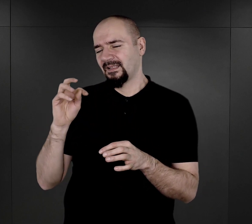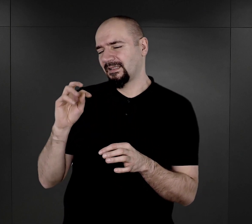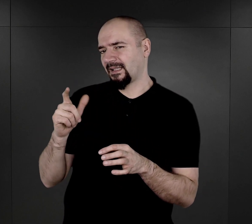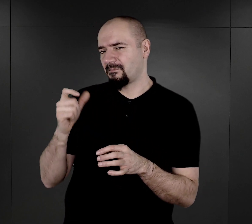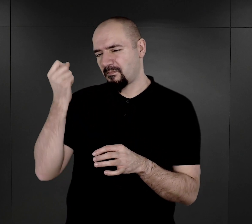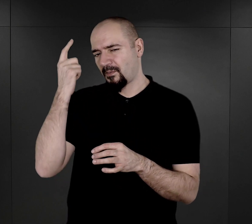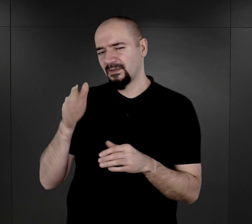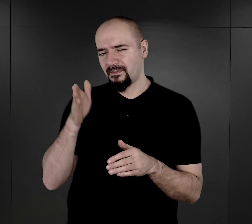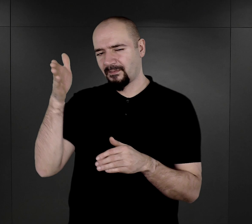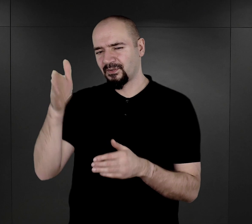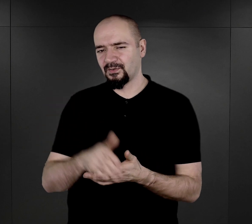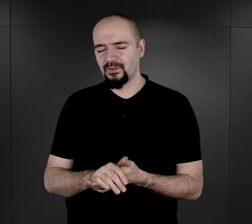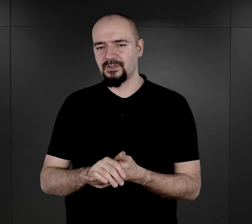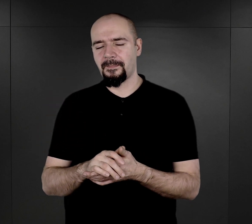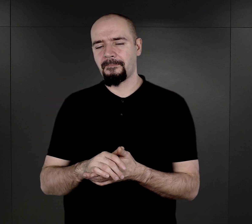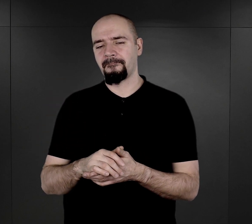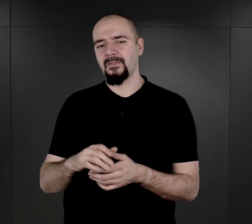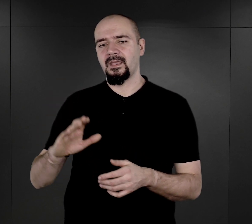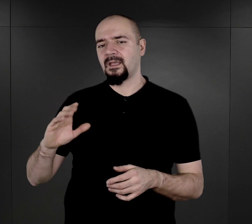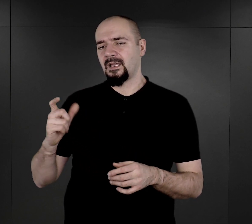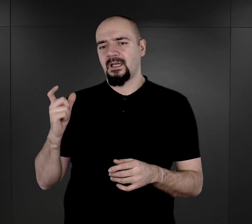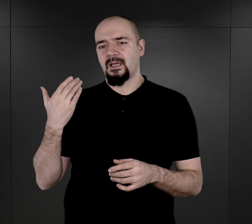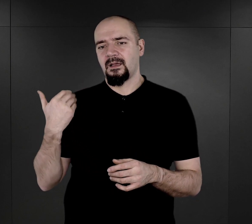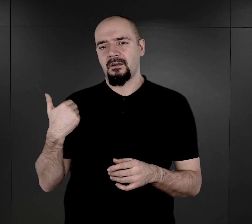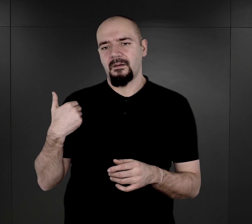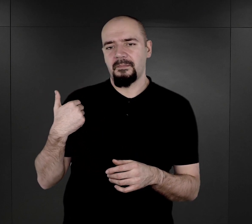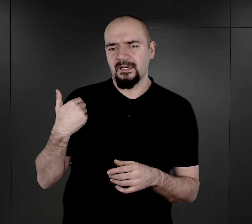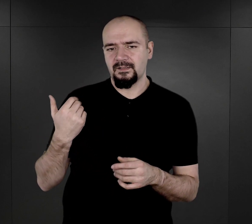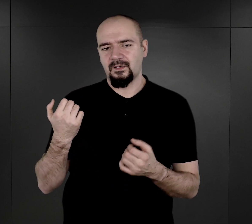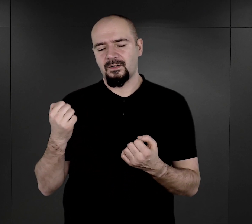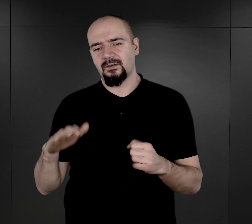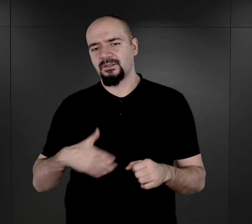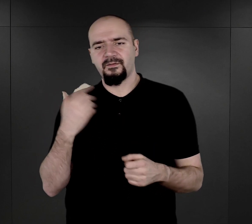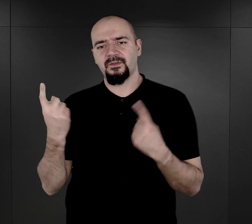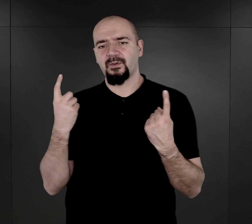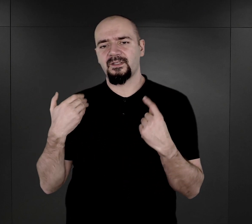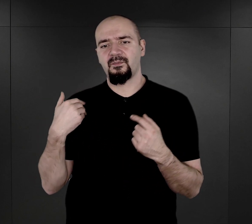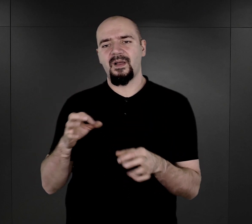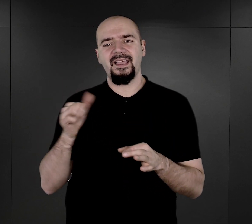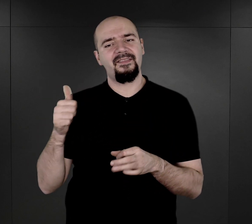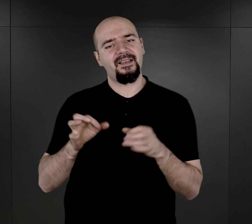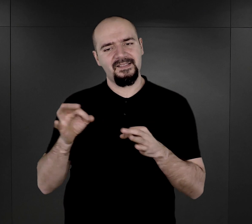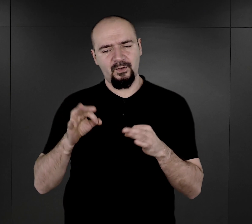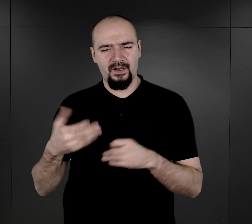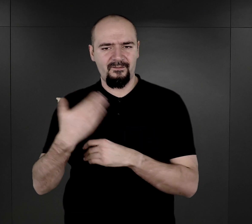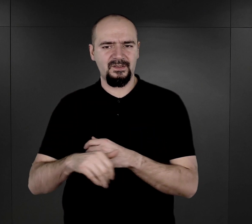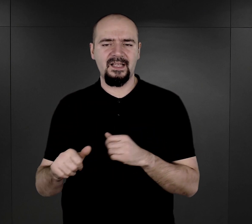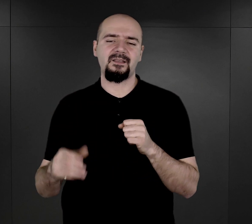Bardzo szczególną historią są losy dzieci z sierocińca w Mulfingen. Stało się to w tym ostatnim okresie istnienia obozu,